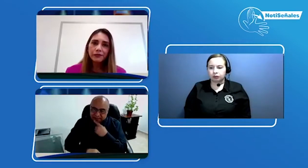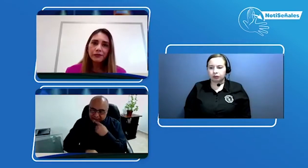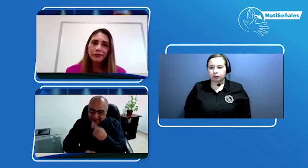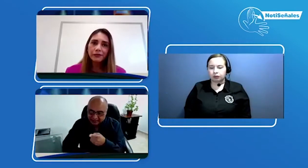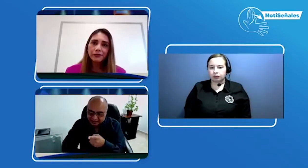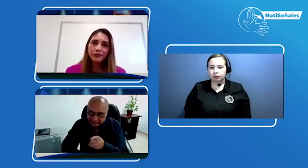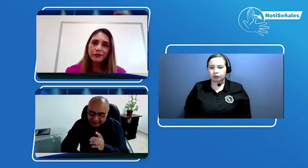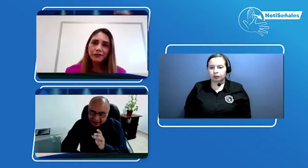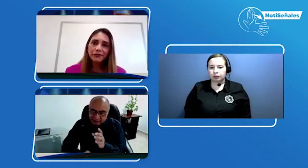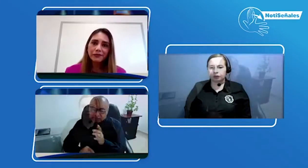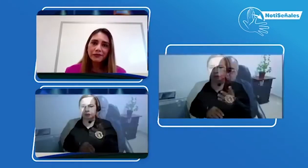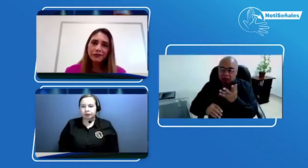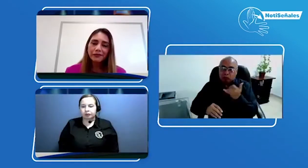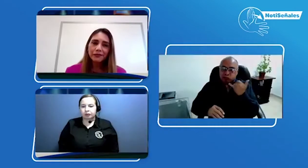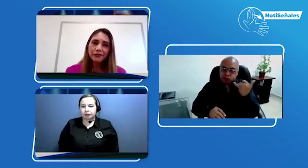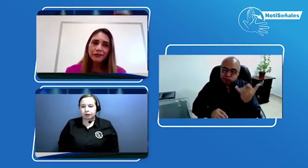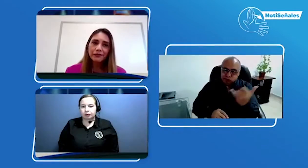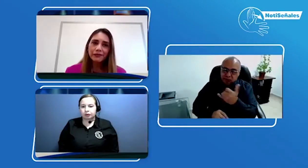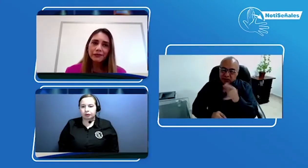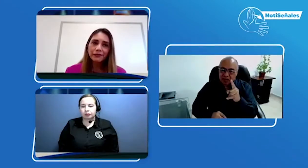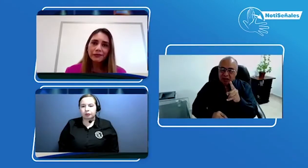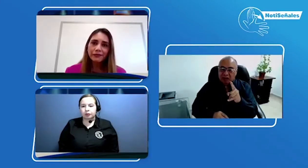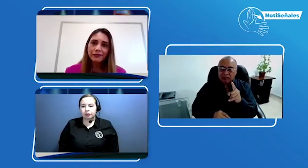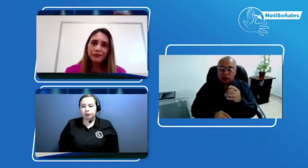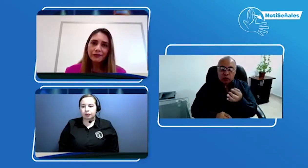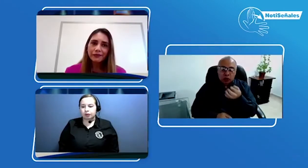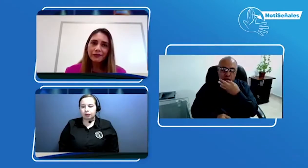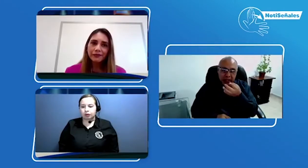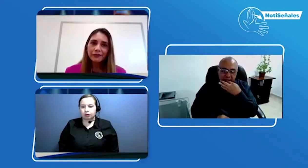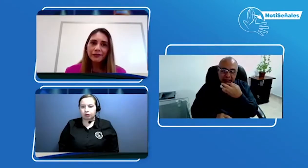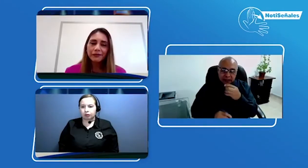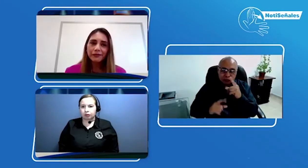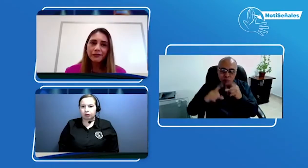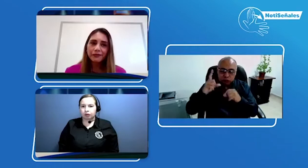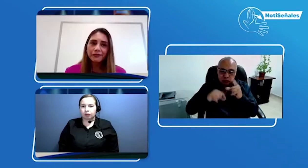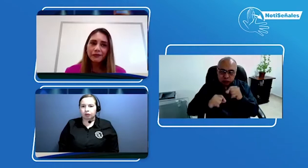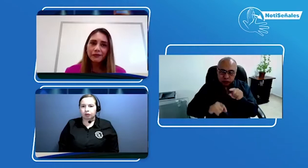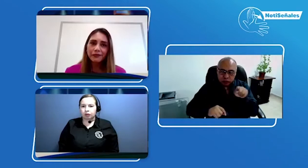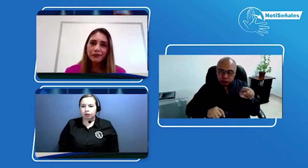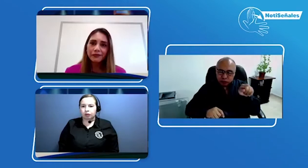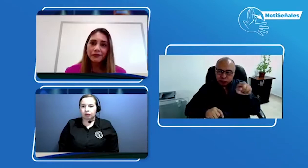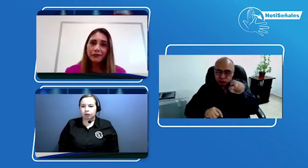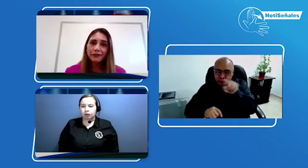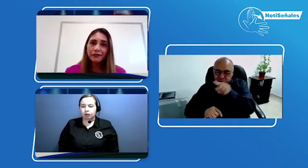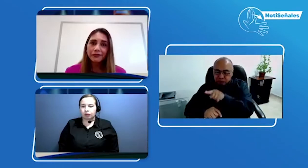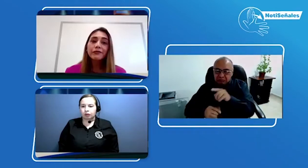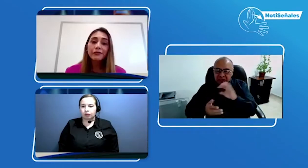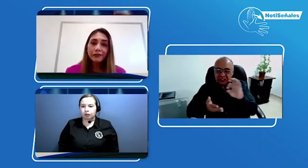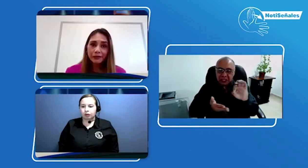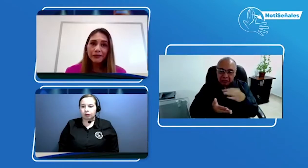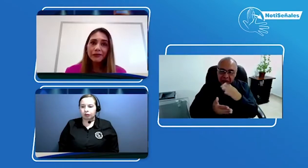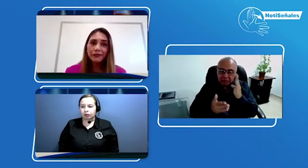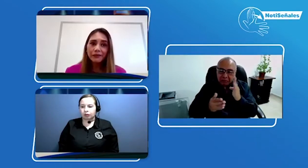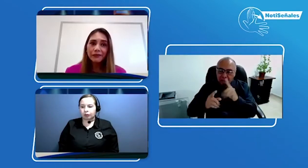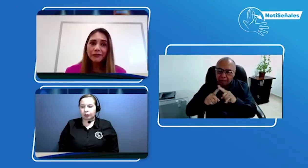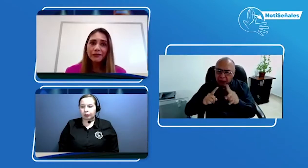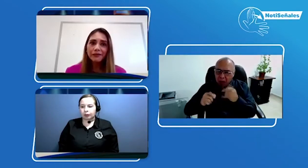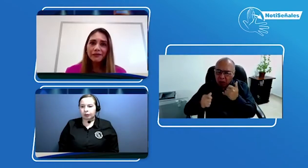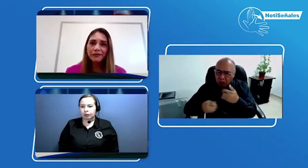Bien, tú nos mencionaste previamente que contaban en las droguerías de ColSubsidio con el